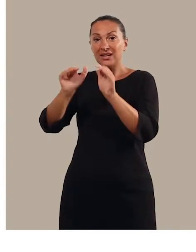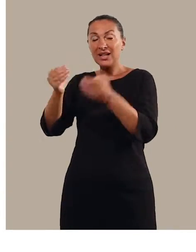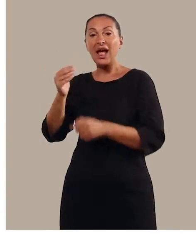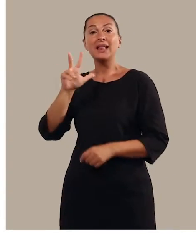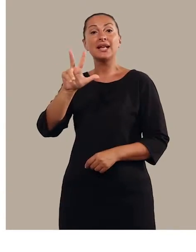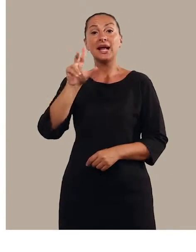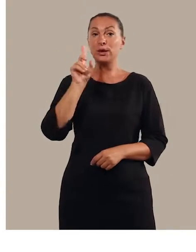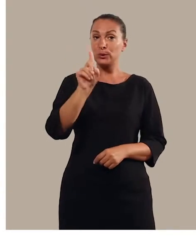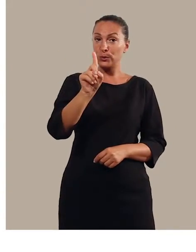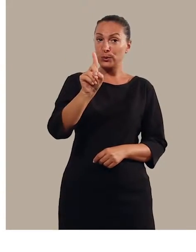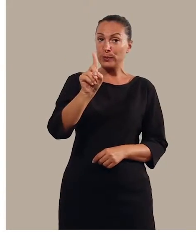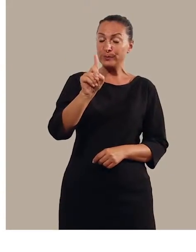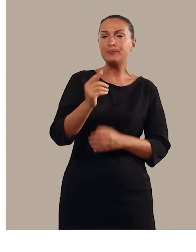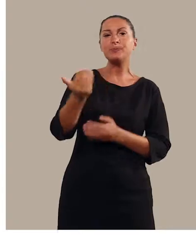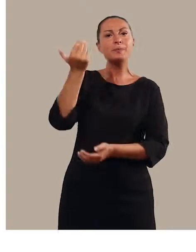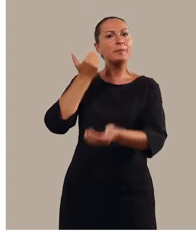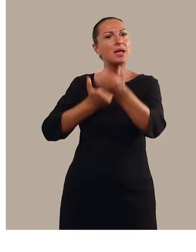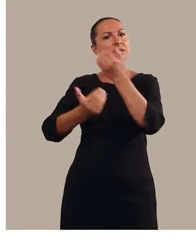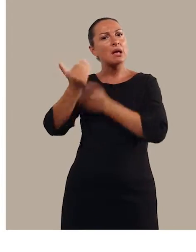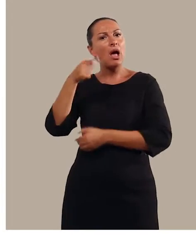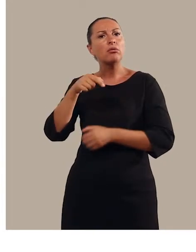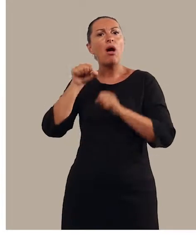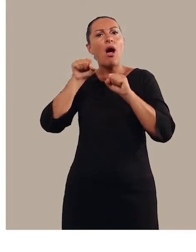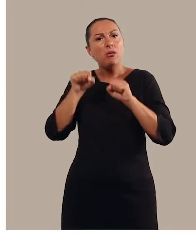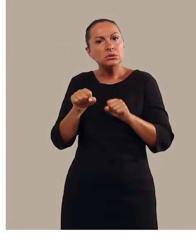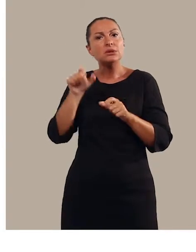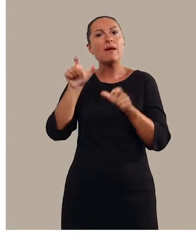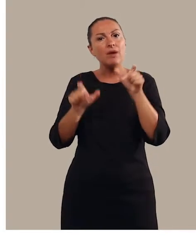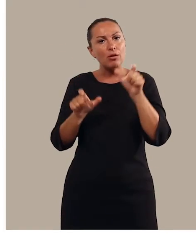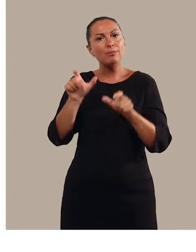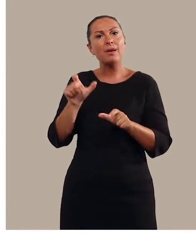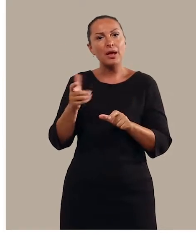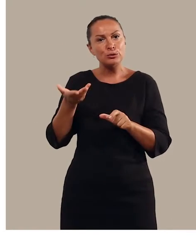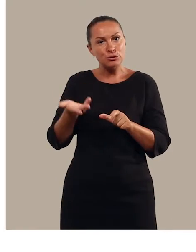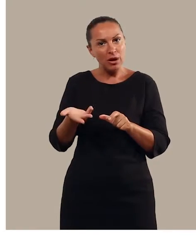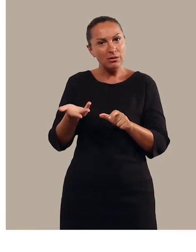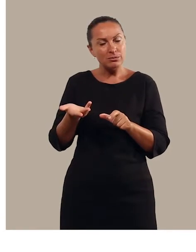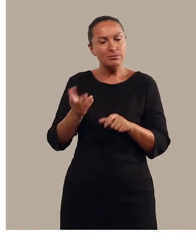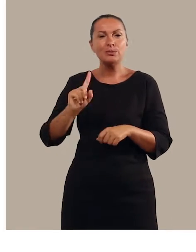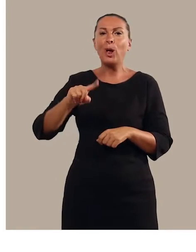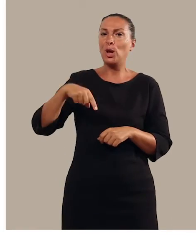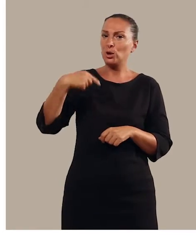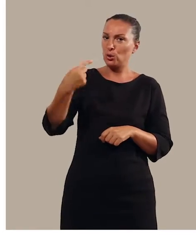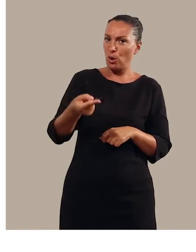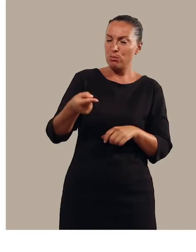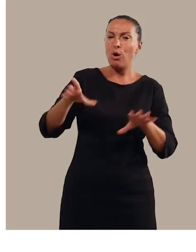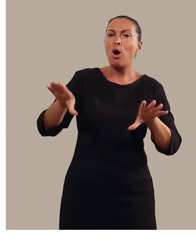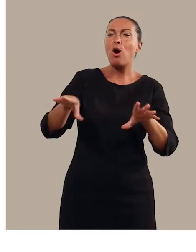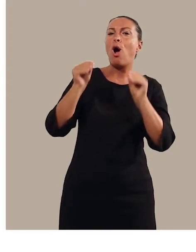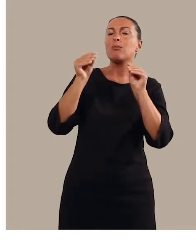Alcune costituiscono il nucleo più antico del complesso di Macurano. Altre sono legate alla